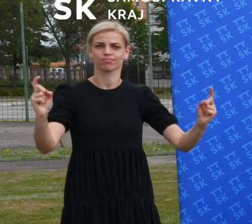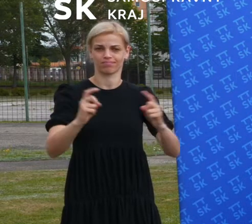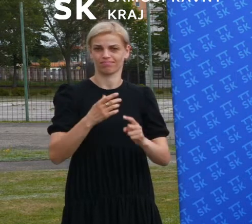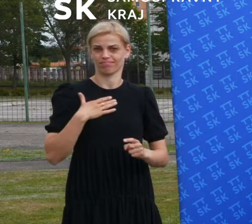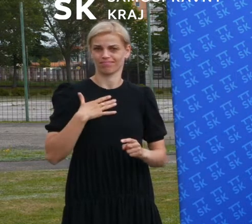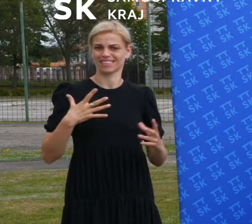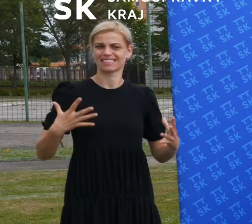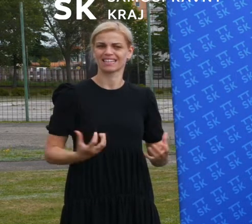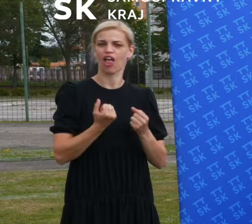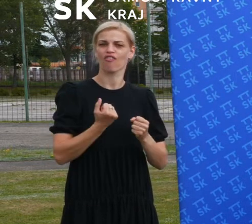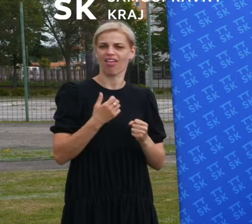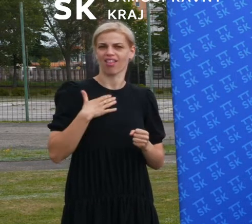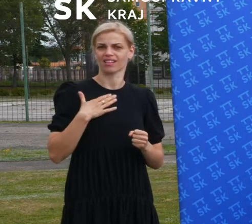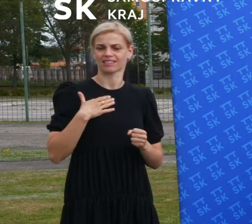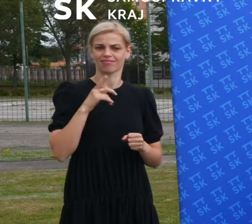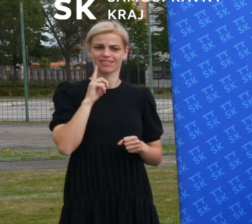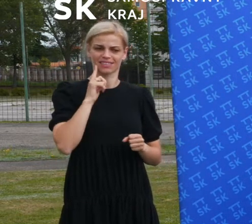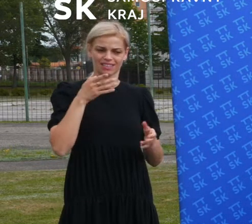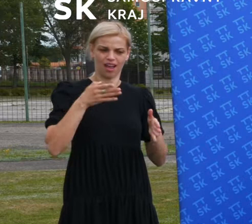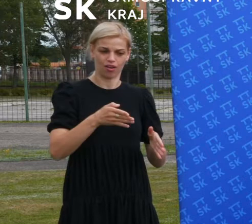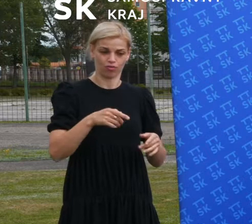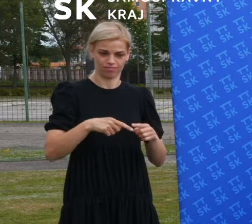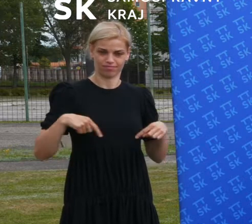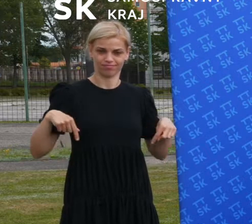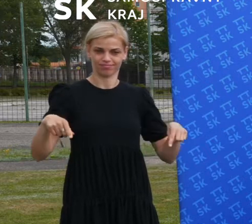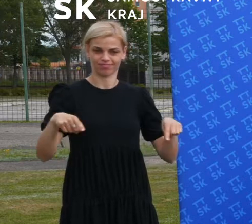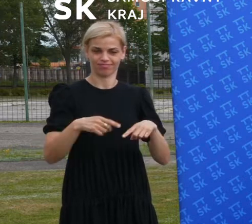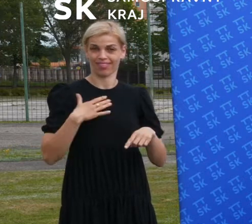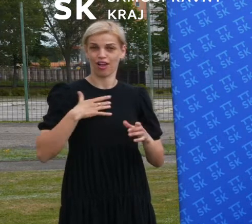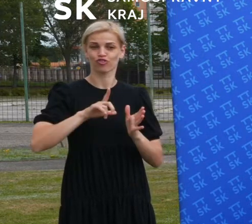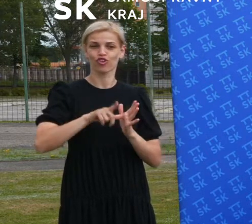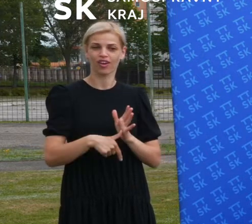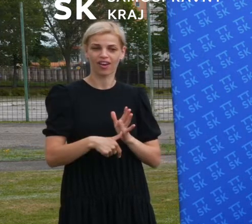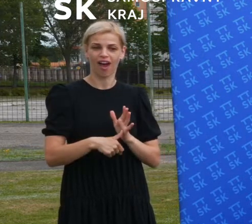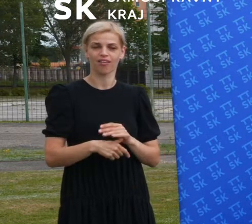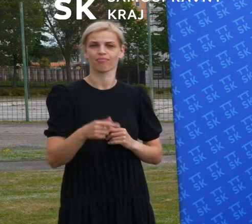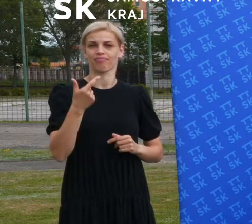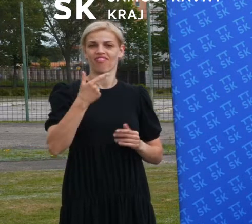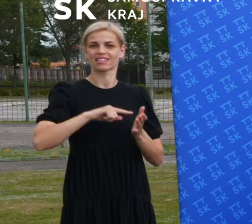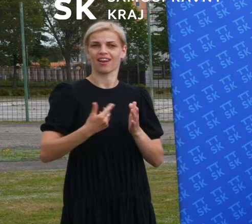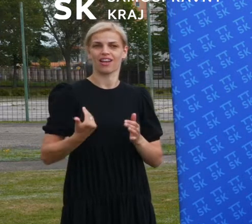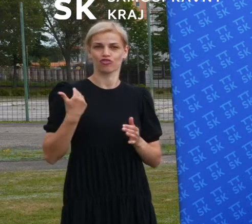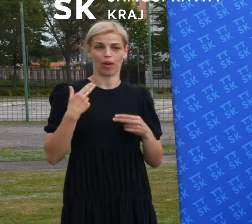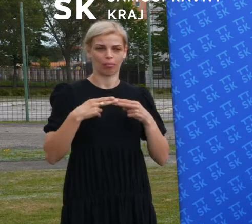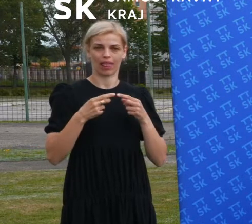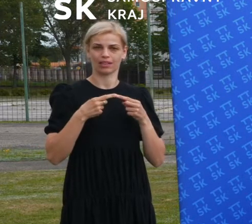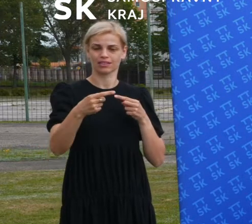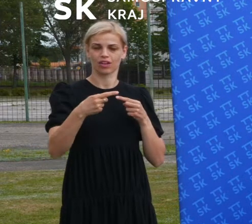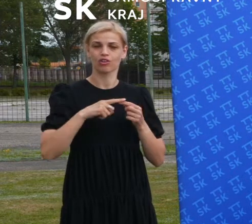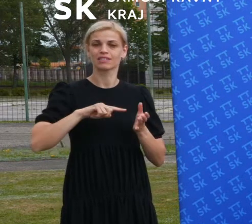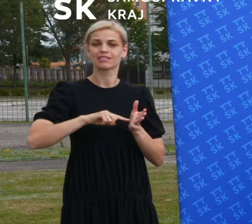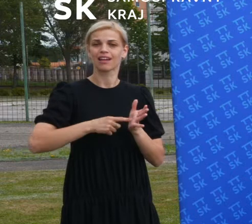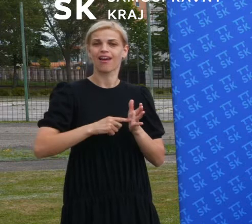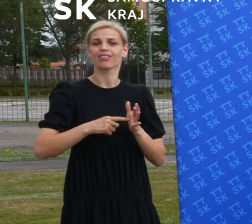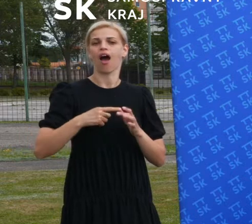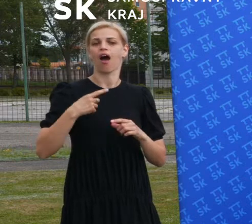zriadovateľskej pôsobnosti kraja na dnes pozemkoch dvoch stredných škôl, veľmi blízko strednej športovej školy,